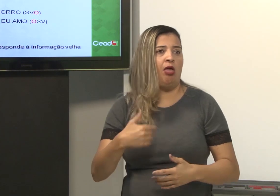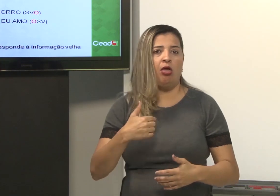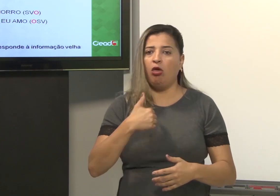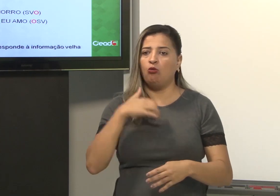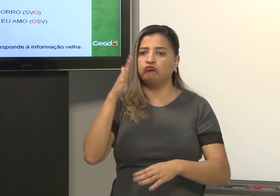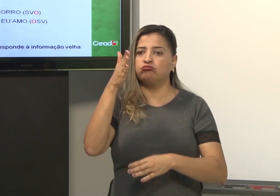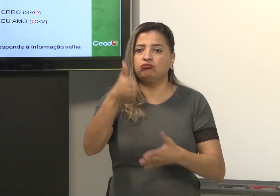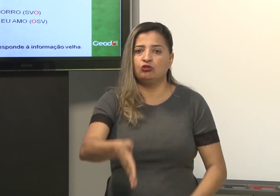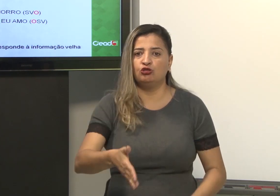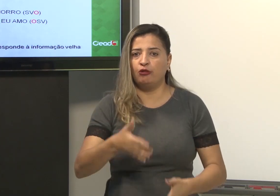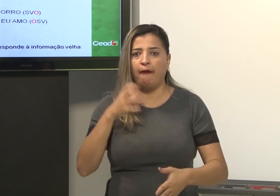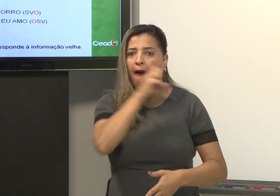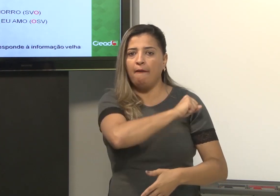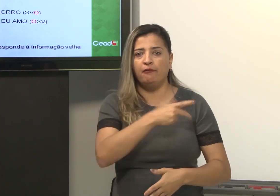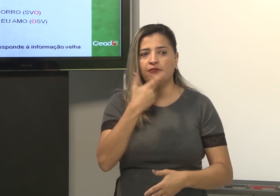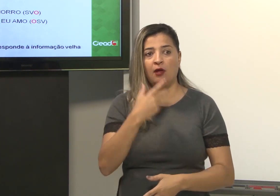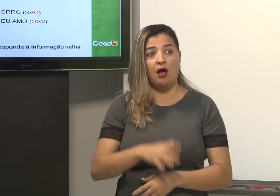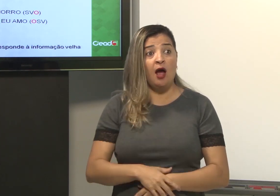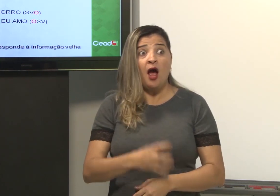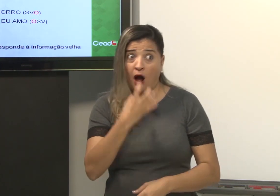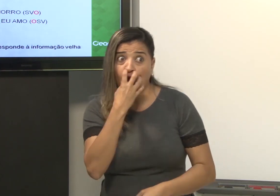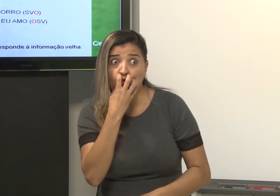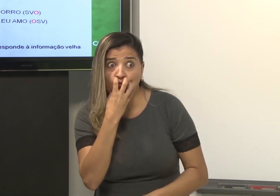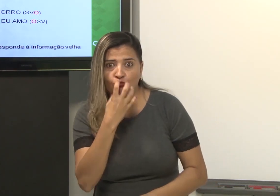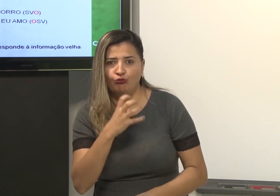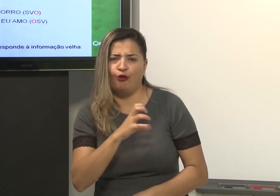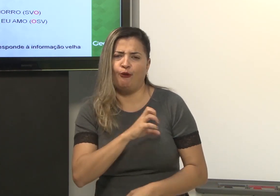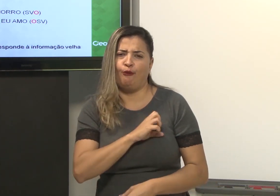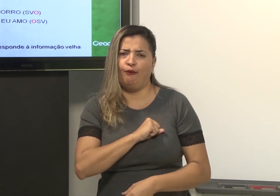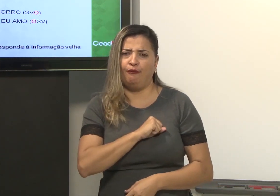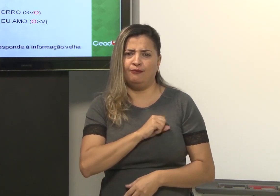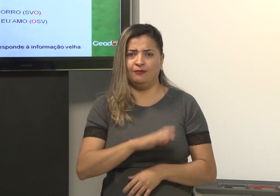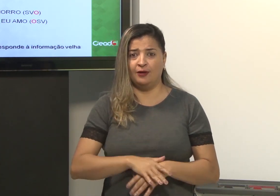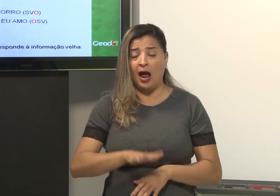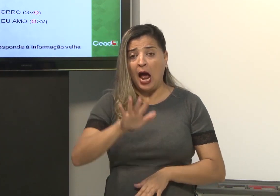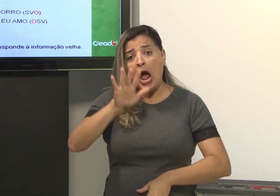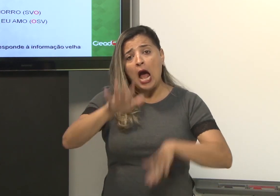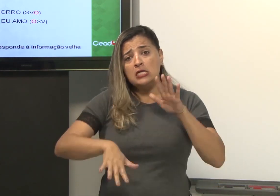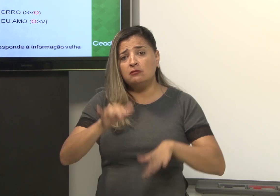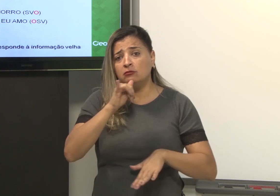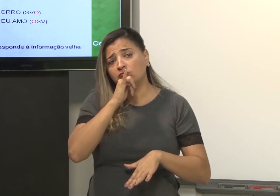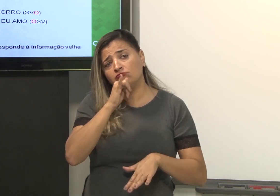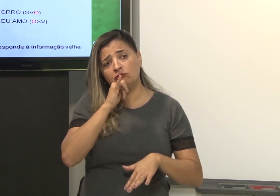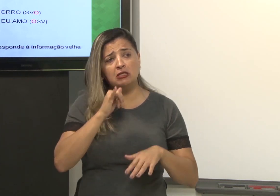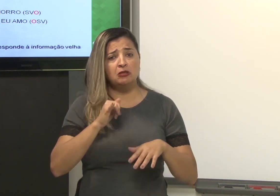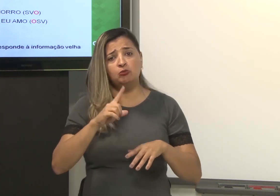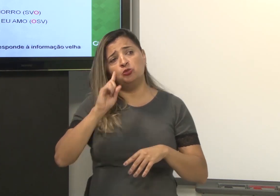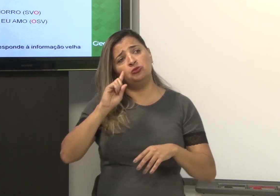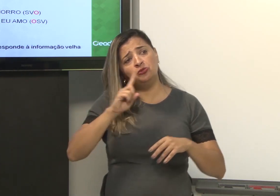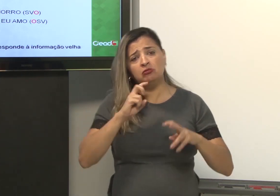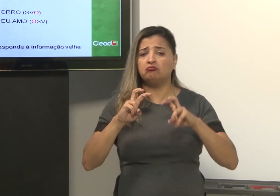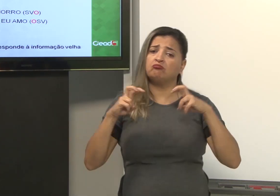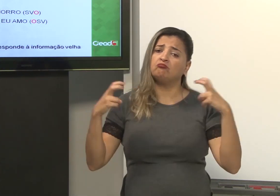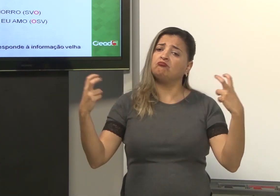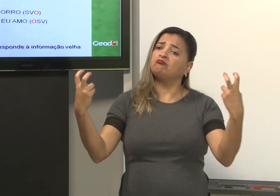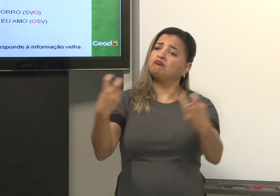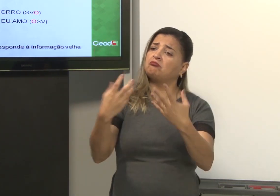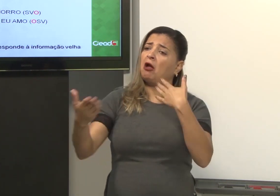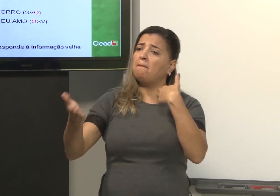Não posso chegar e, de uma vez, já falar cachorro, eu amo. Por exemplo, se os surdos estão, por